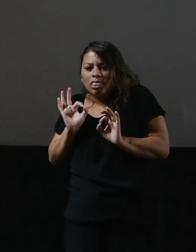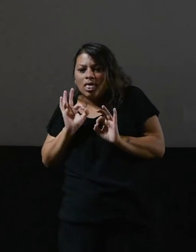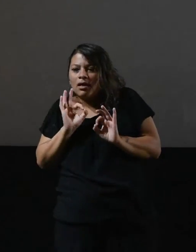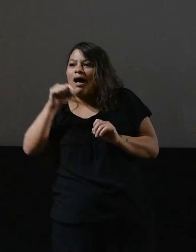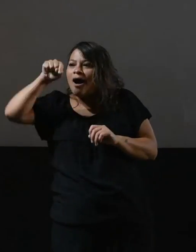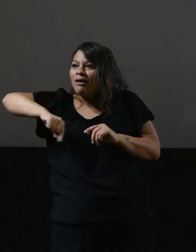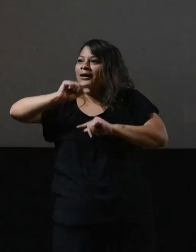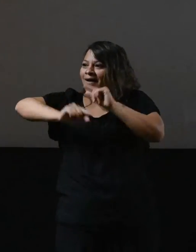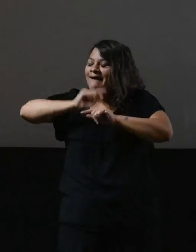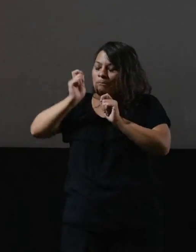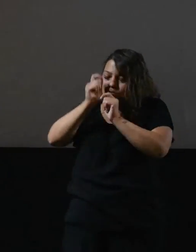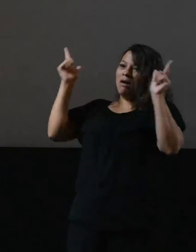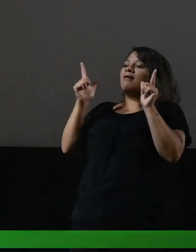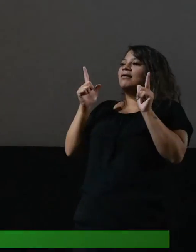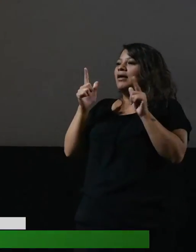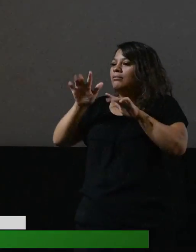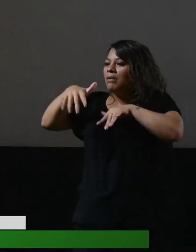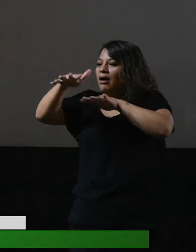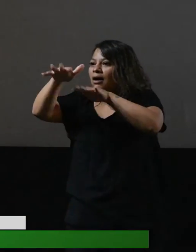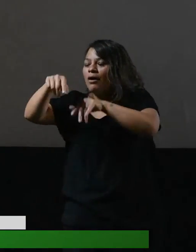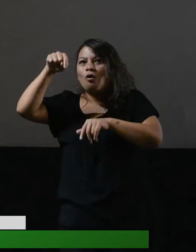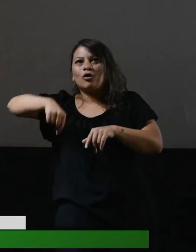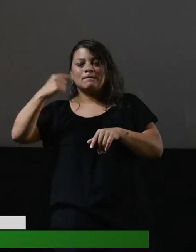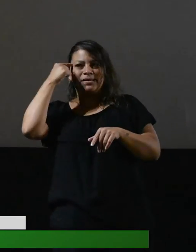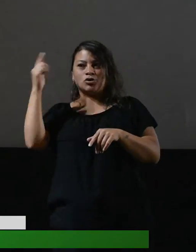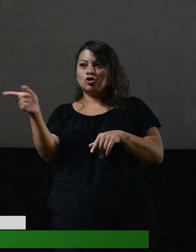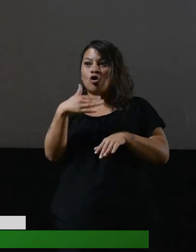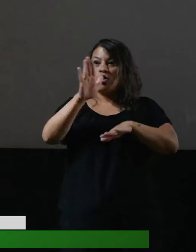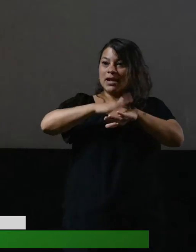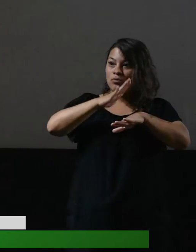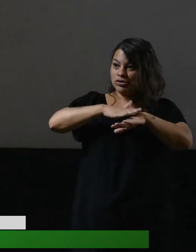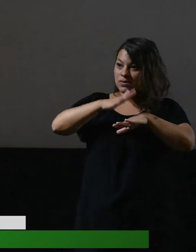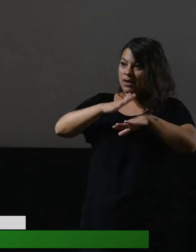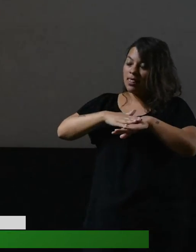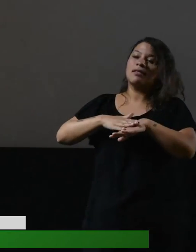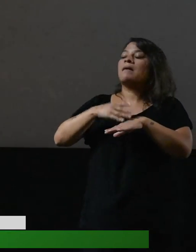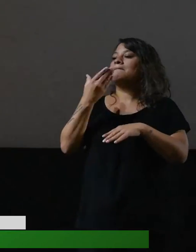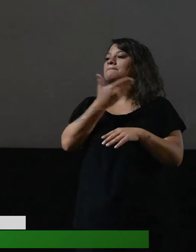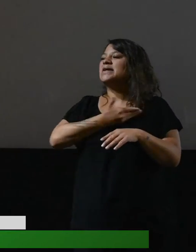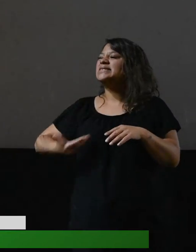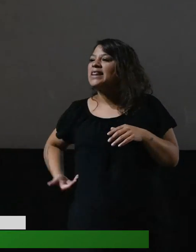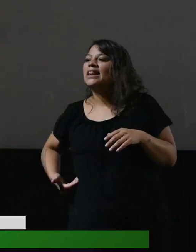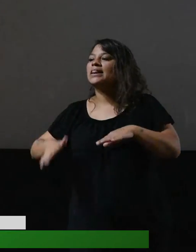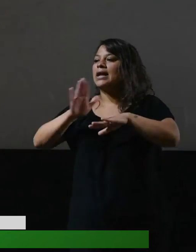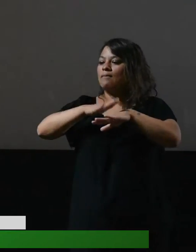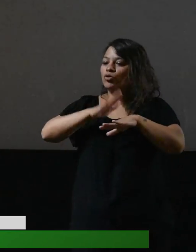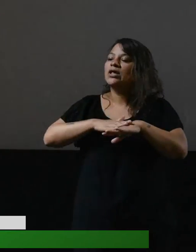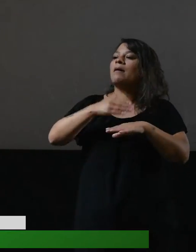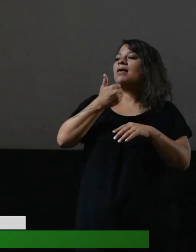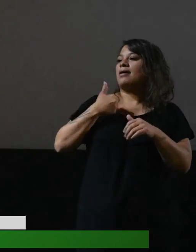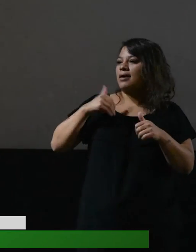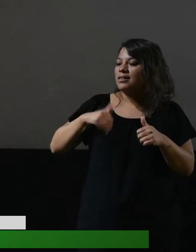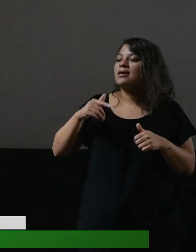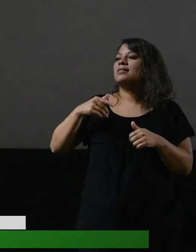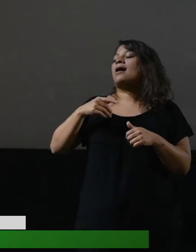Bueno, están reaccionando. Y creo que todos quienes hoy tienen la responsabilidad de conducir los destinos de la provincia, del país, saben de que